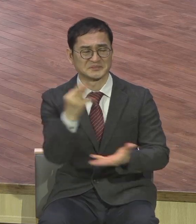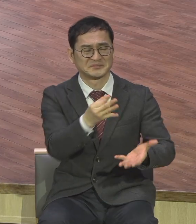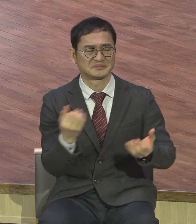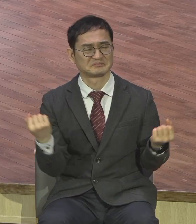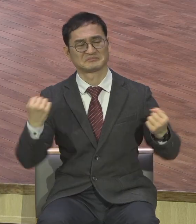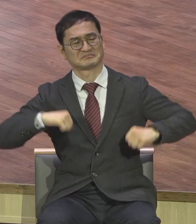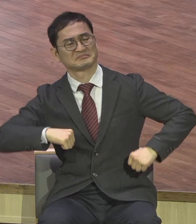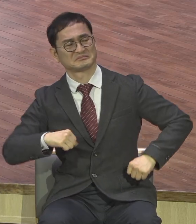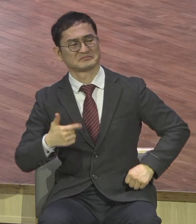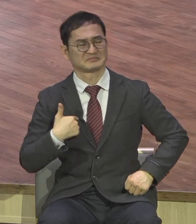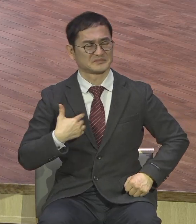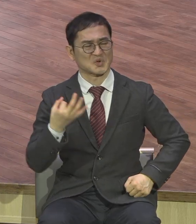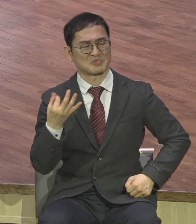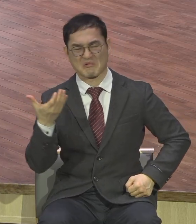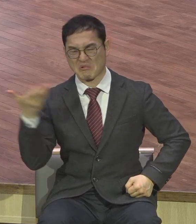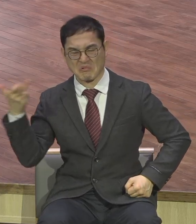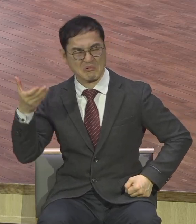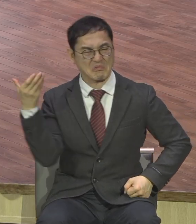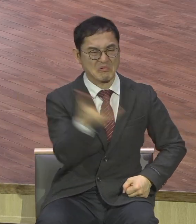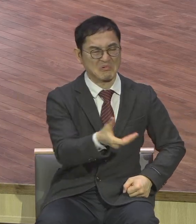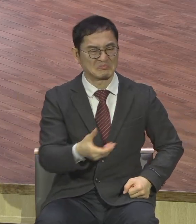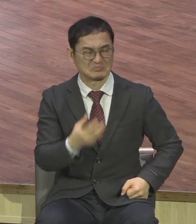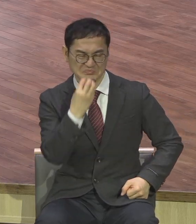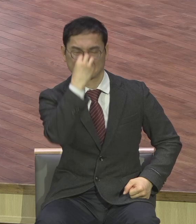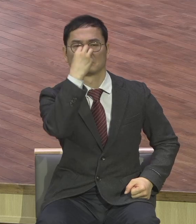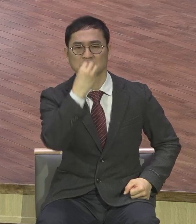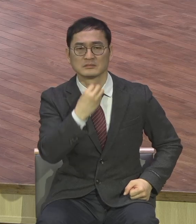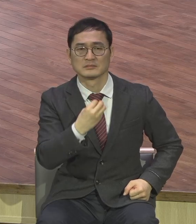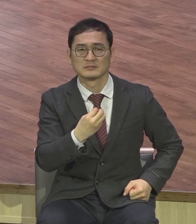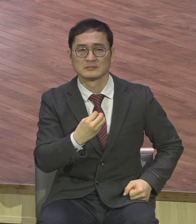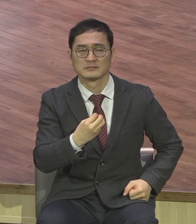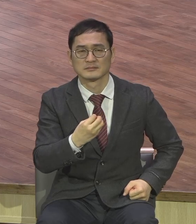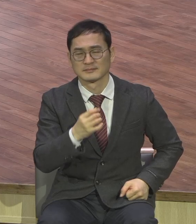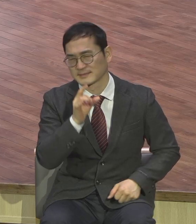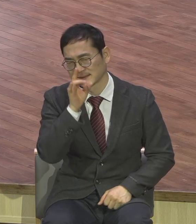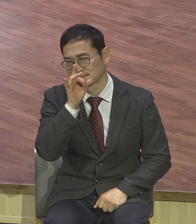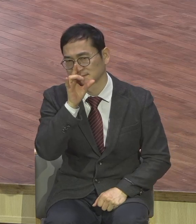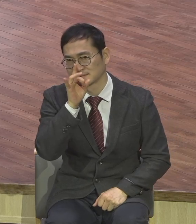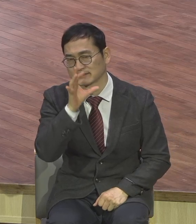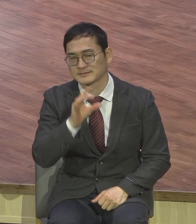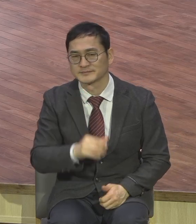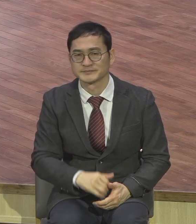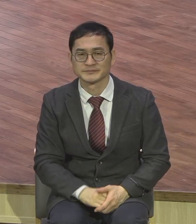앞에서 하나님께서 인도가 잘못되어도 될 줄 믿고 나가야 돼 아멘 되는 거예요 뭘 거기서